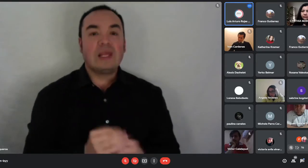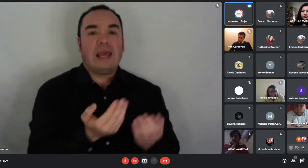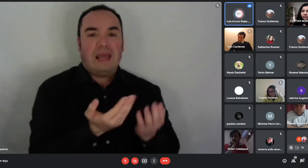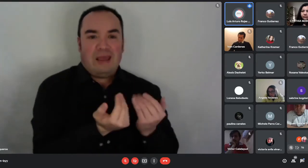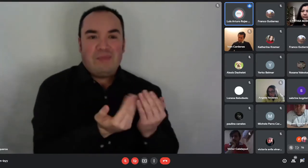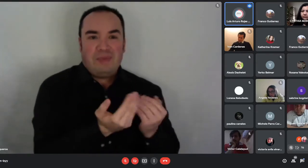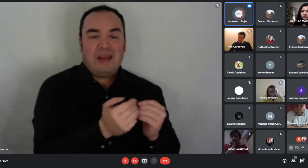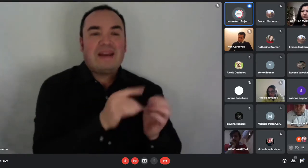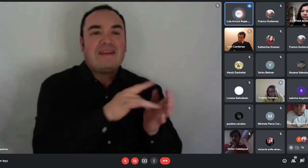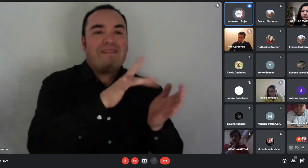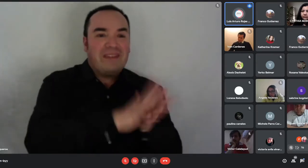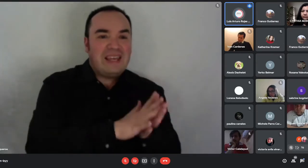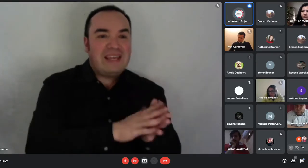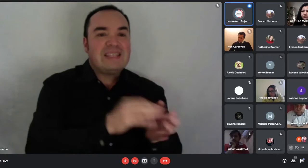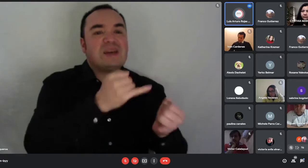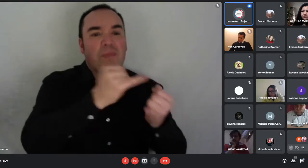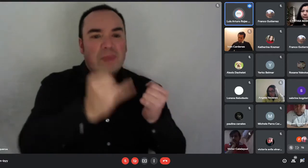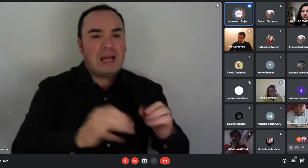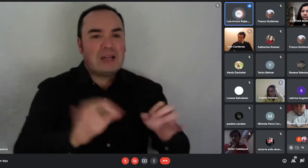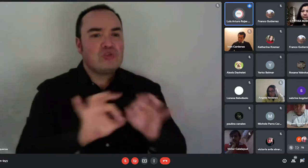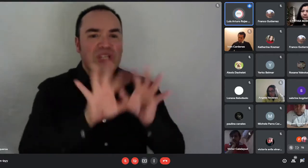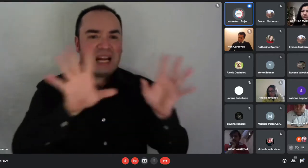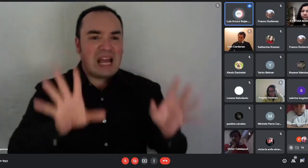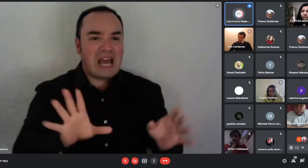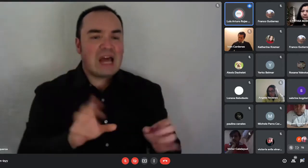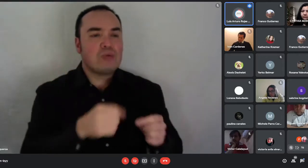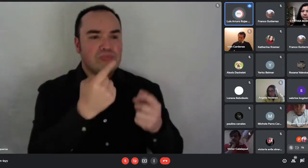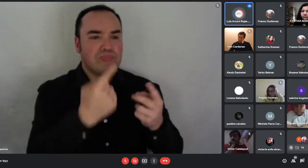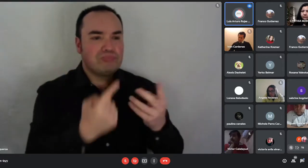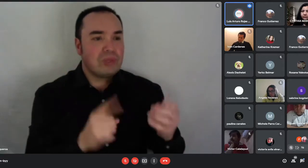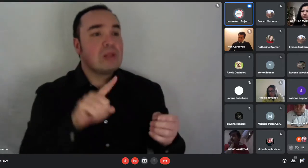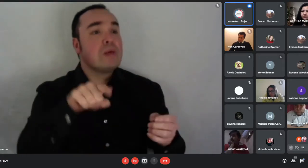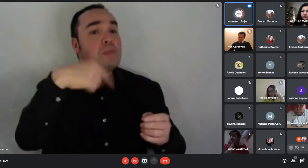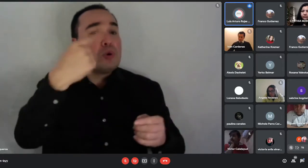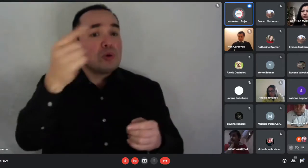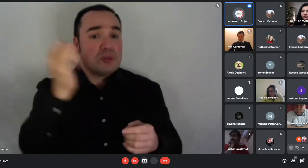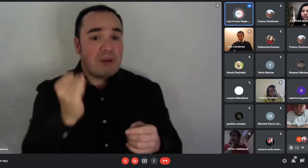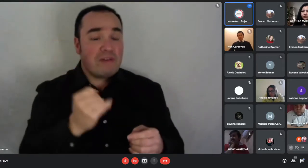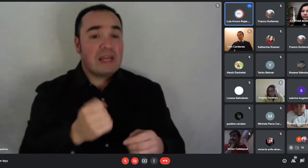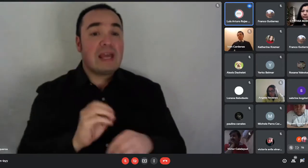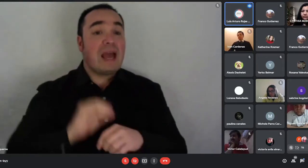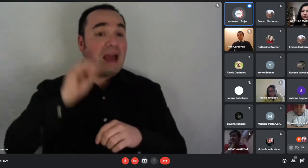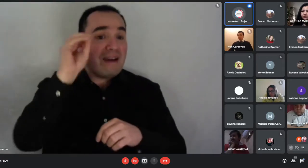del próximo llamado, si es que se va a exigir la preaprobación de crédito botecario o no.